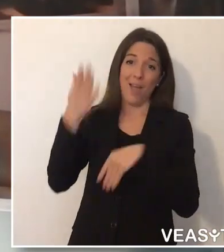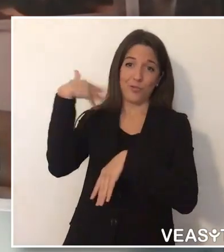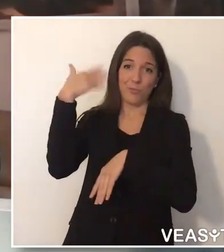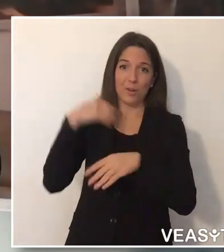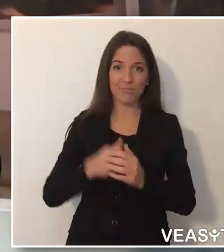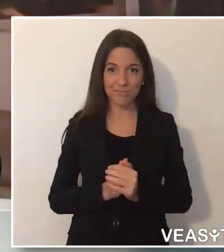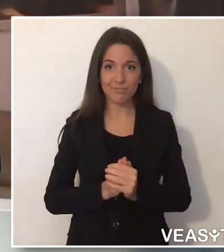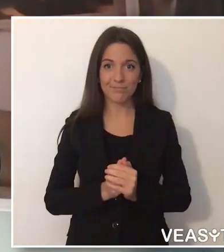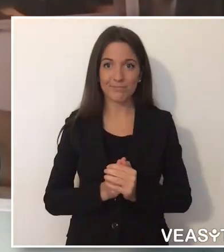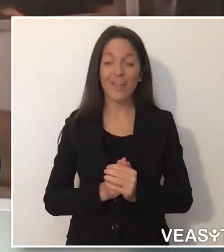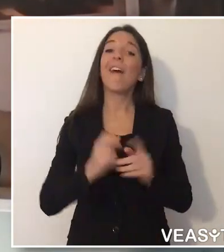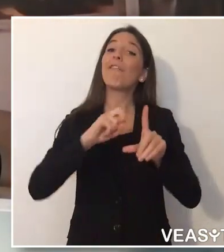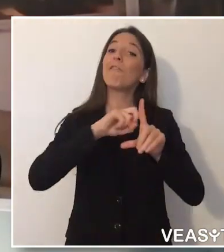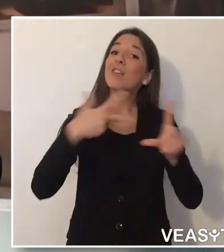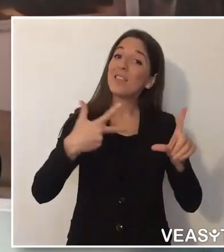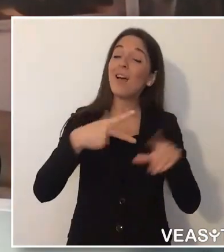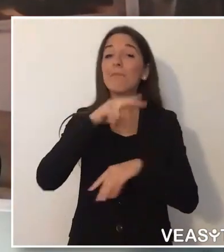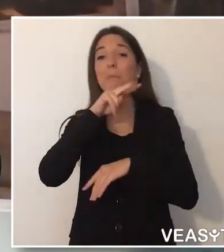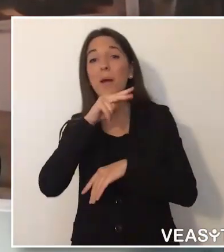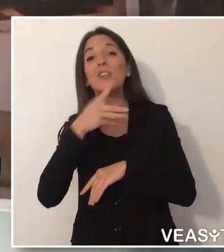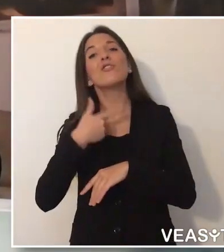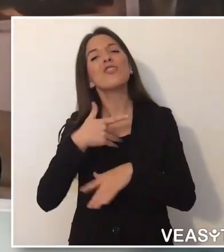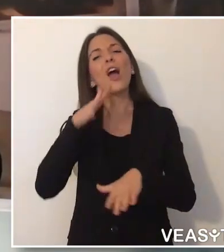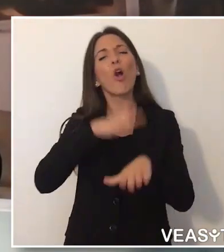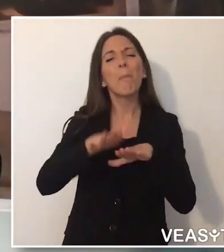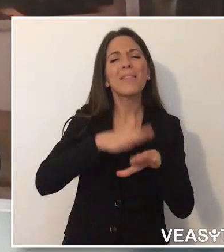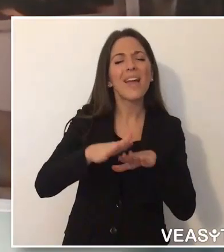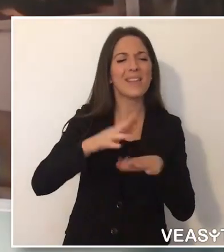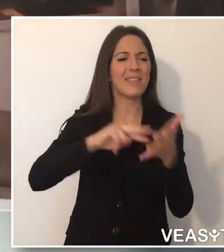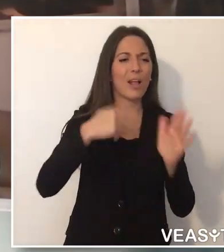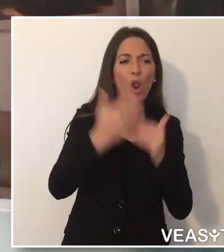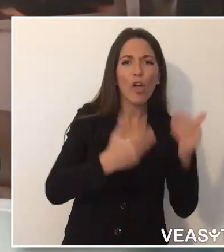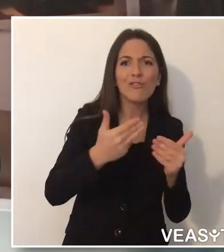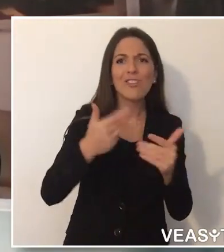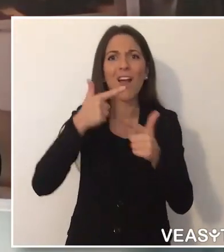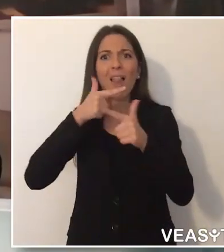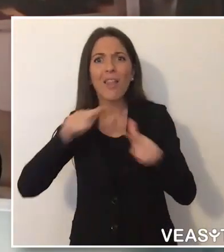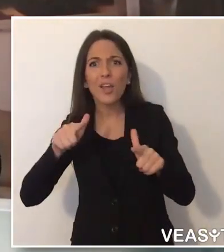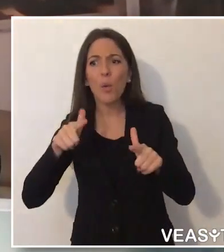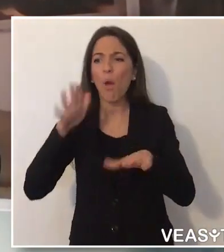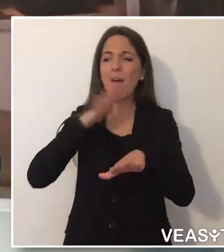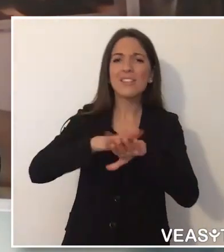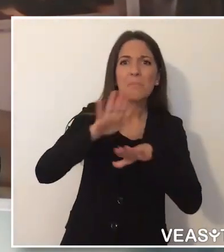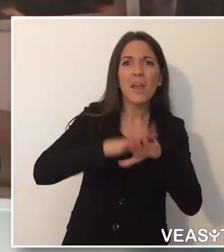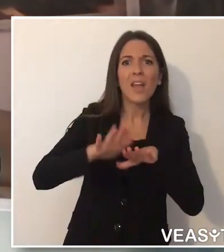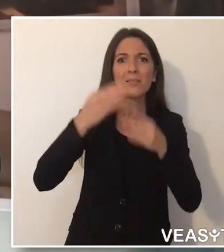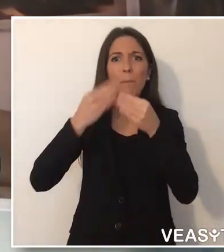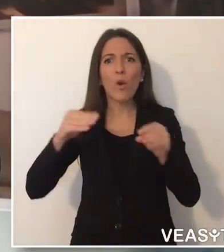l'esperienza e la professionalità maturata in anni di servizi, all'inizio di questa grave crisi, visite